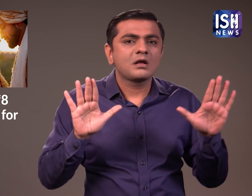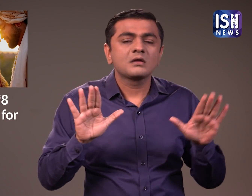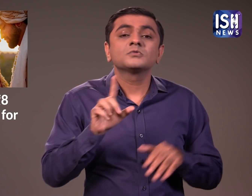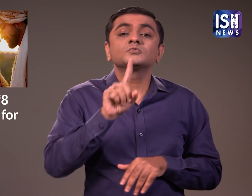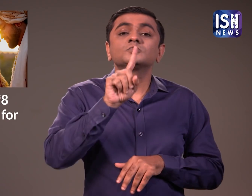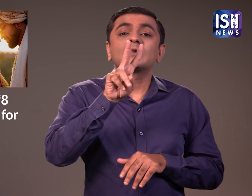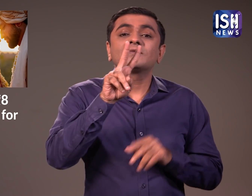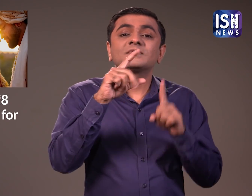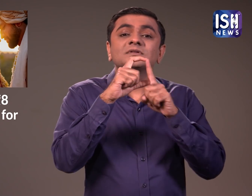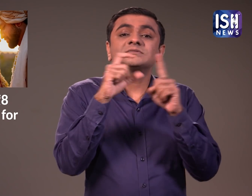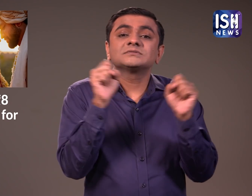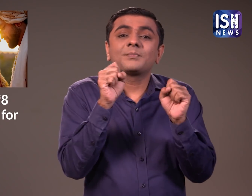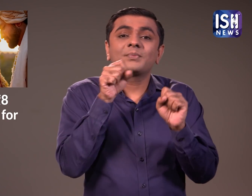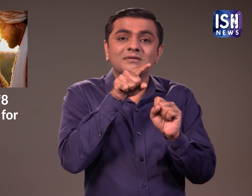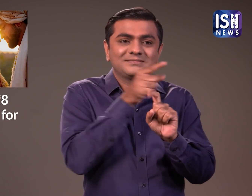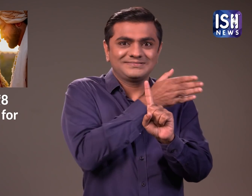उसी राजस्तान के होटल में रुकेंगे